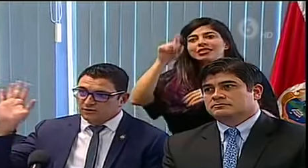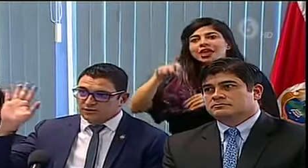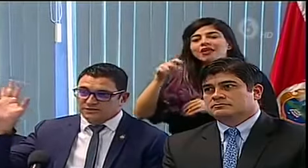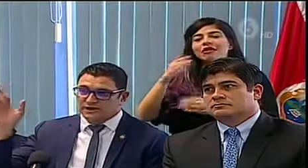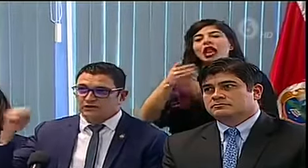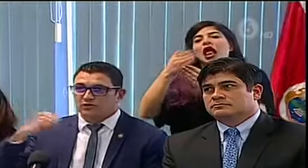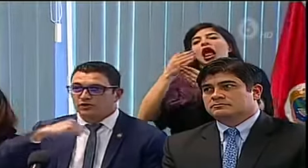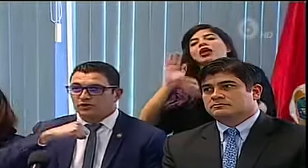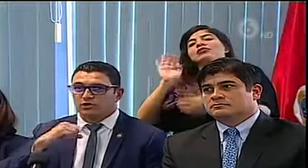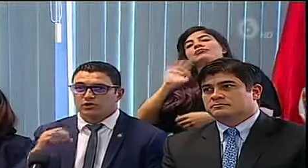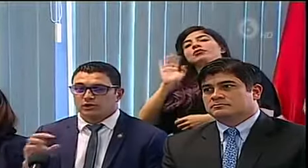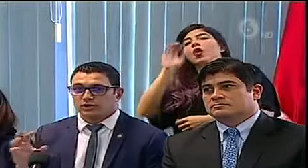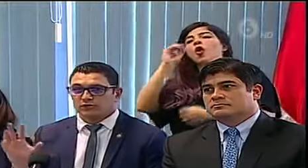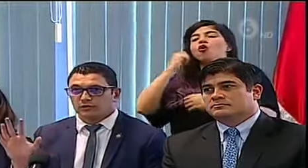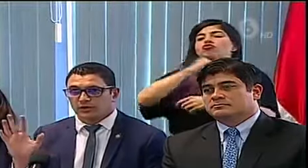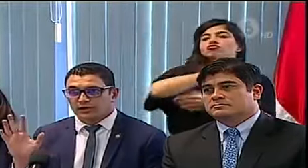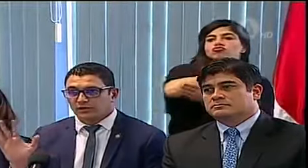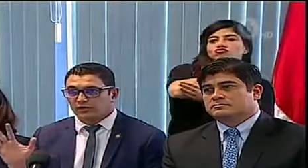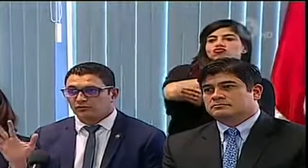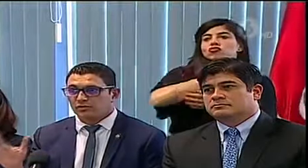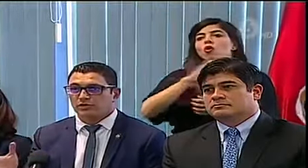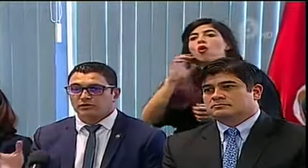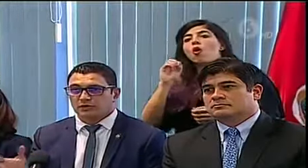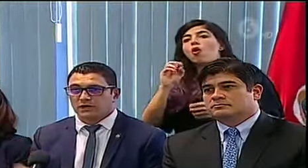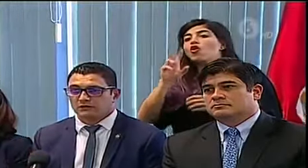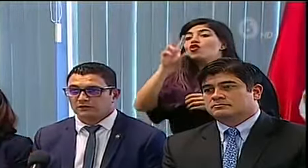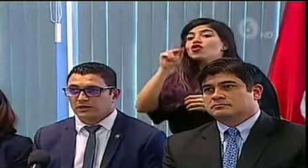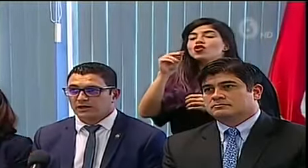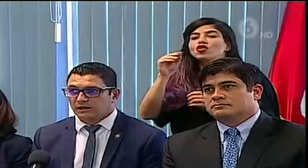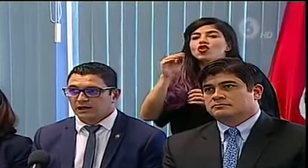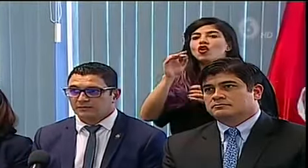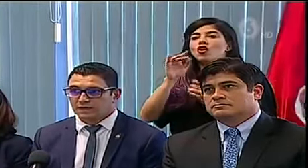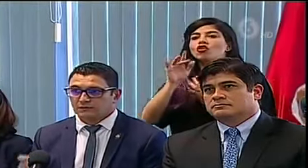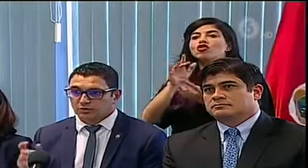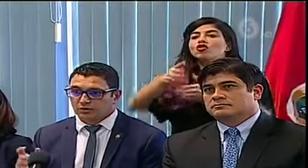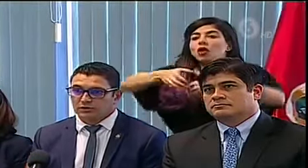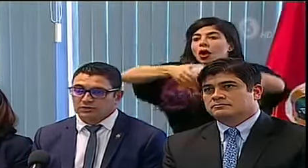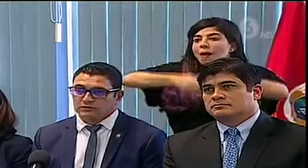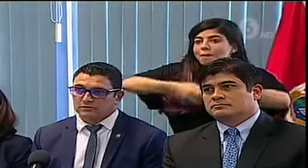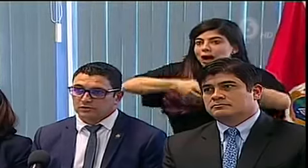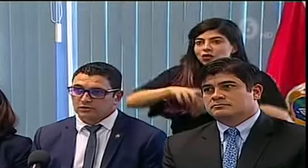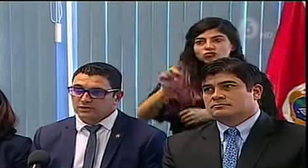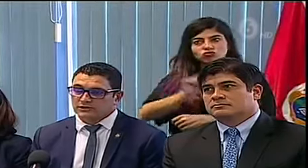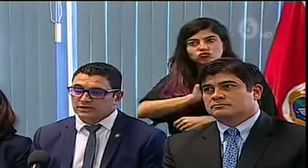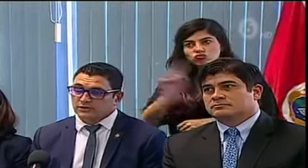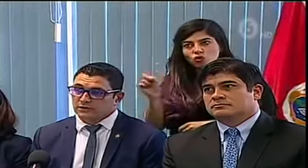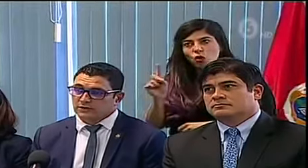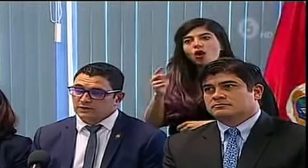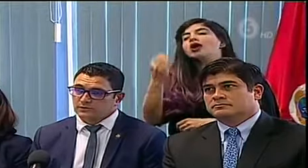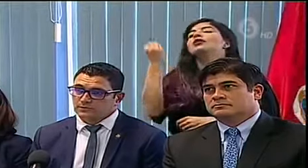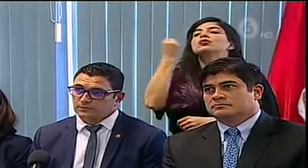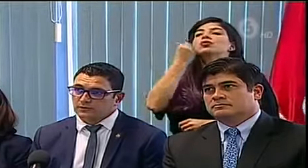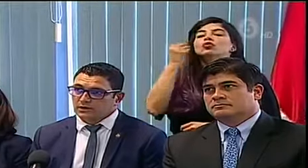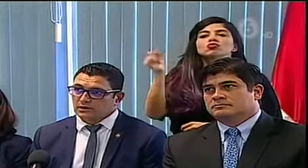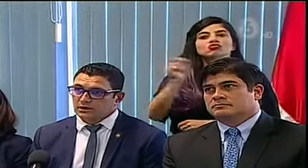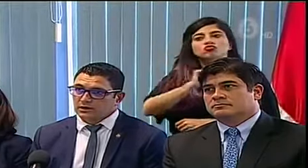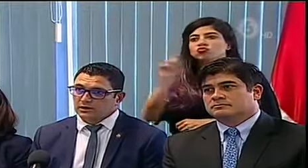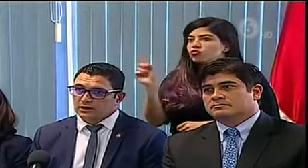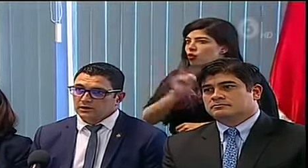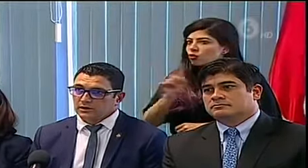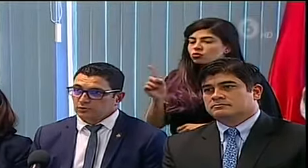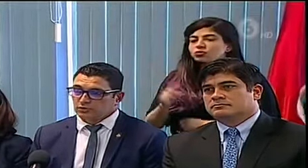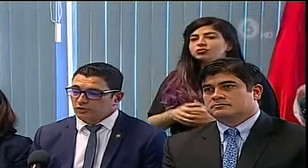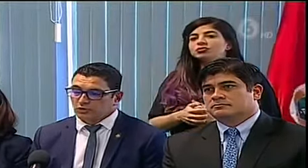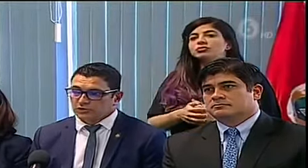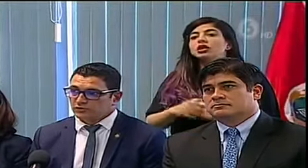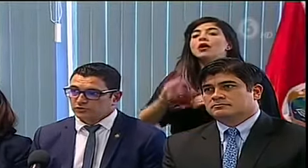o así o con el codo, de alguna forma que no involucre tocarnos la mano o no saludarnos de beso. Y